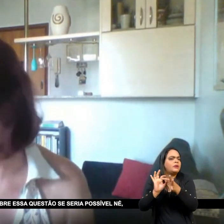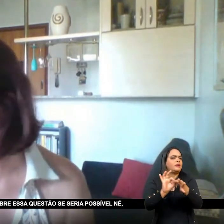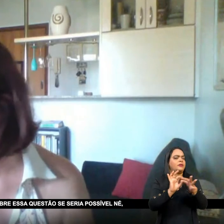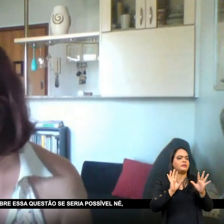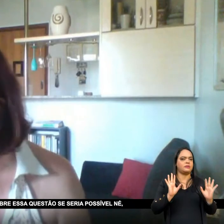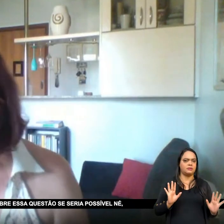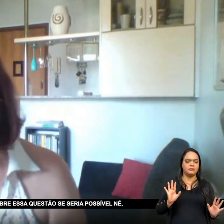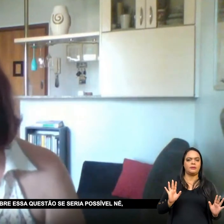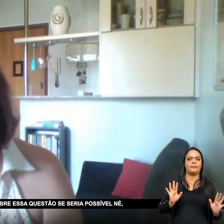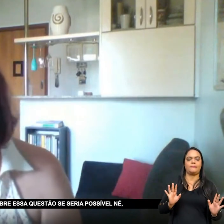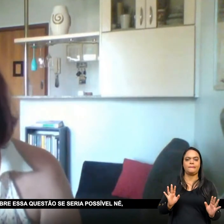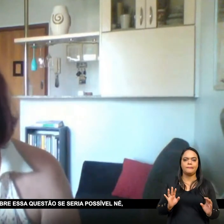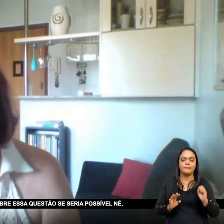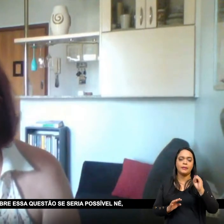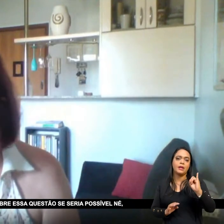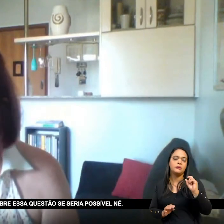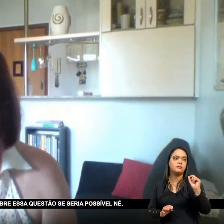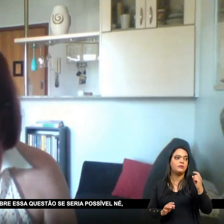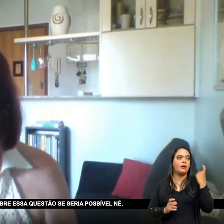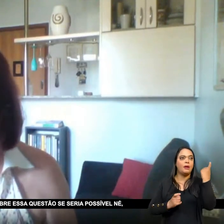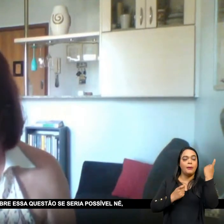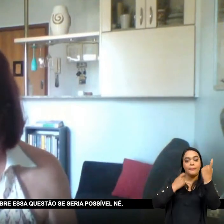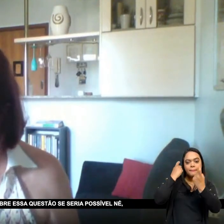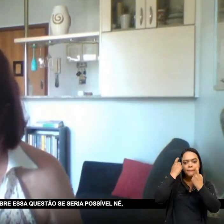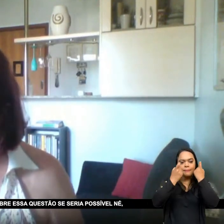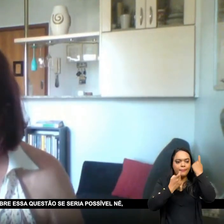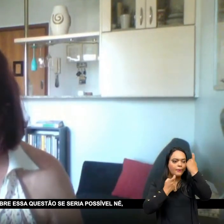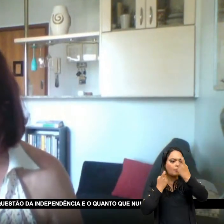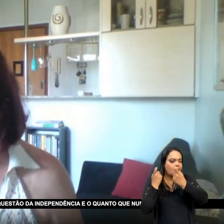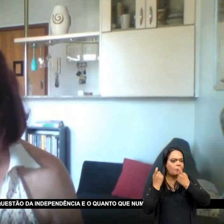Pensar um pouco Sobre essa questão Se seria possível